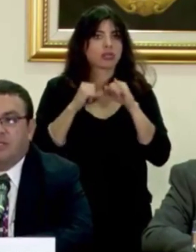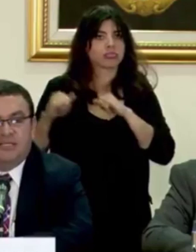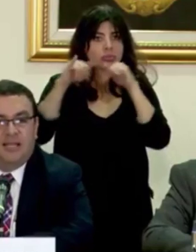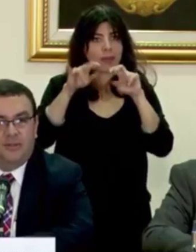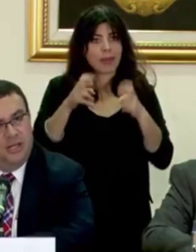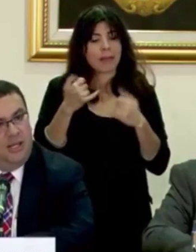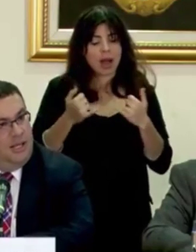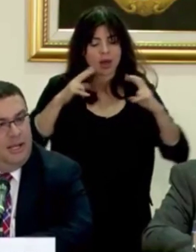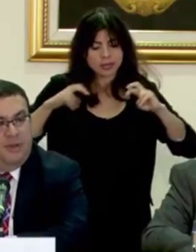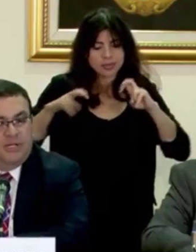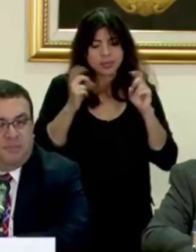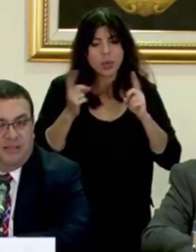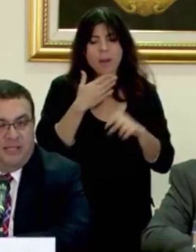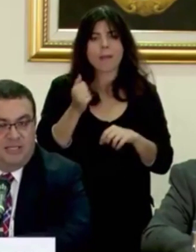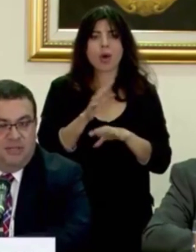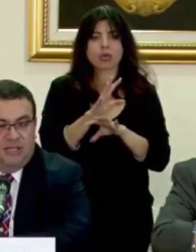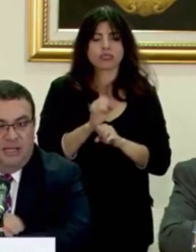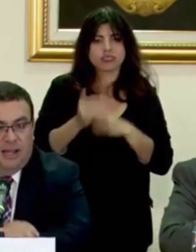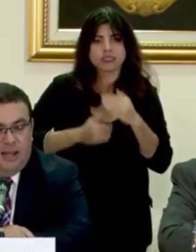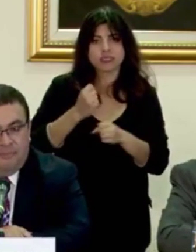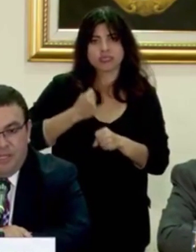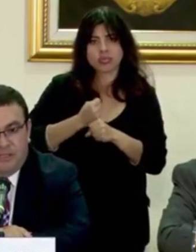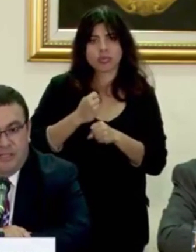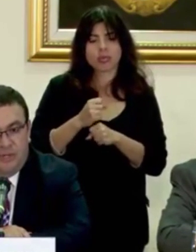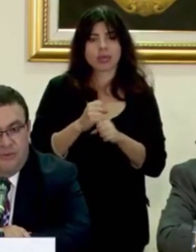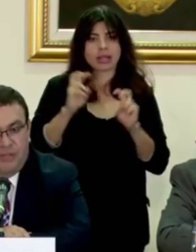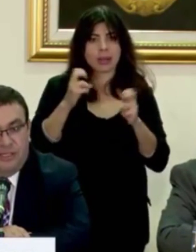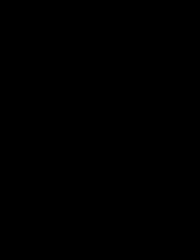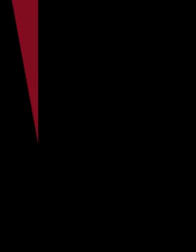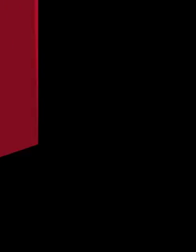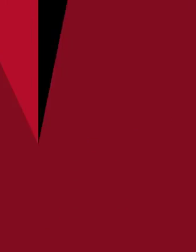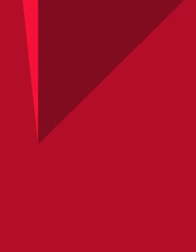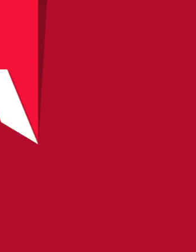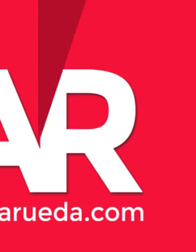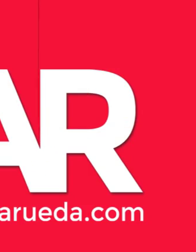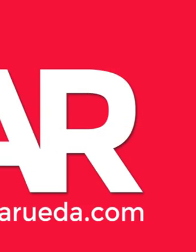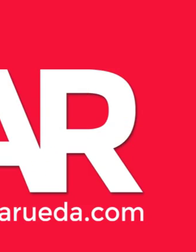y estamos analizando las mejores prácticas en materia de seguridad informática. Gracias.